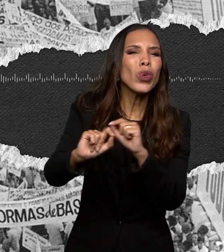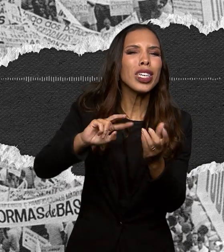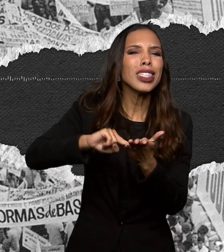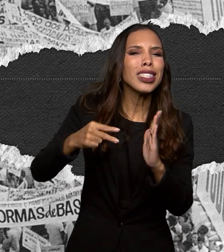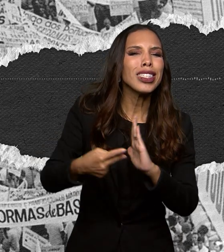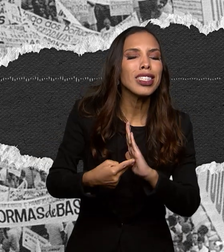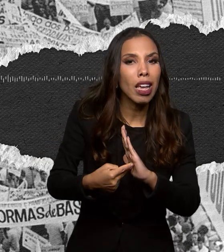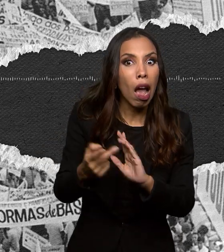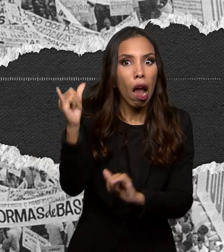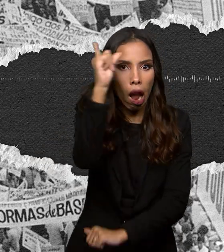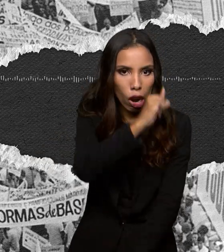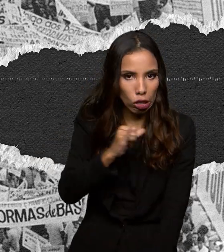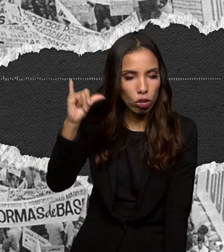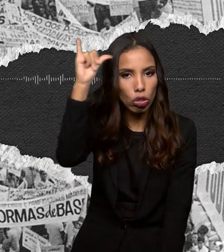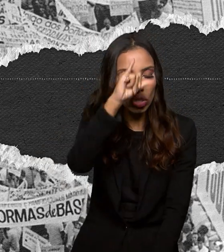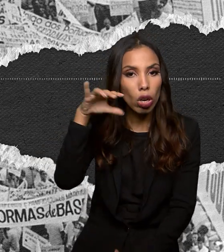antigo e o registro tem algumas falhas.